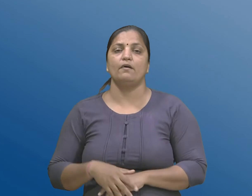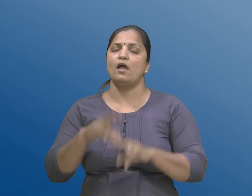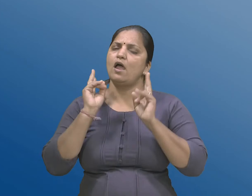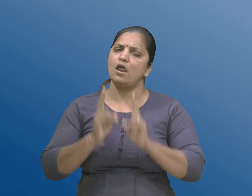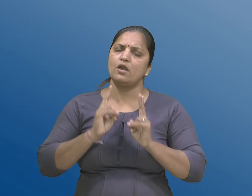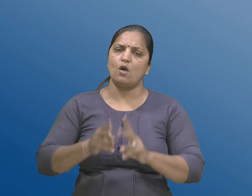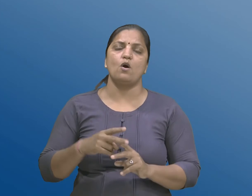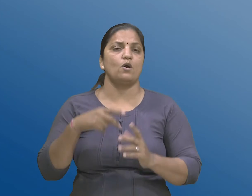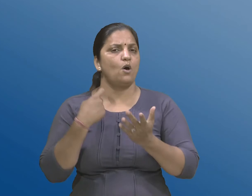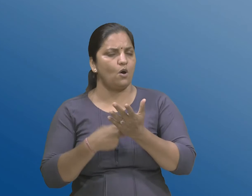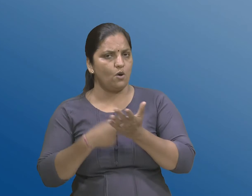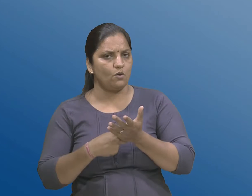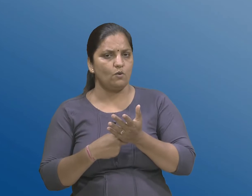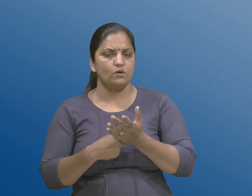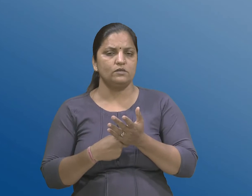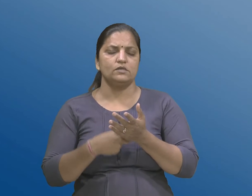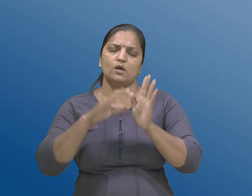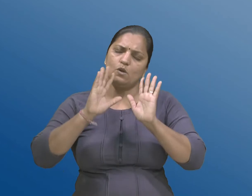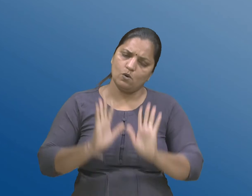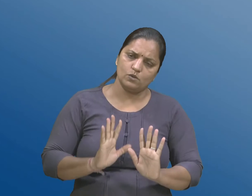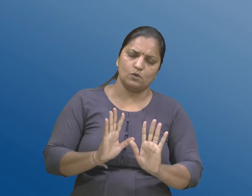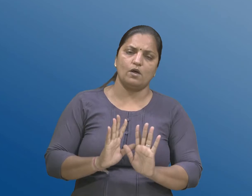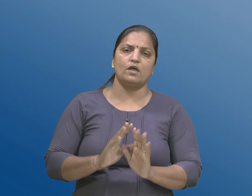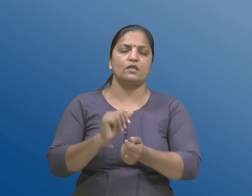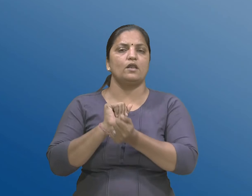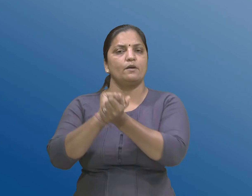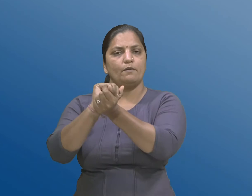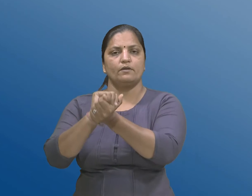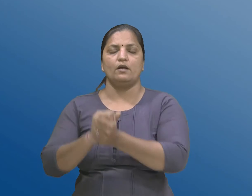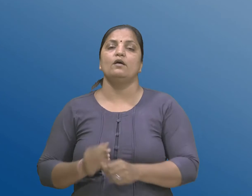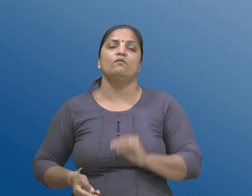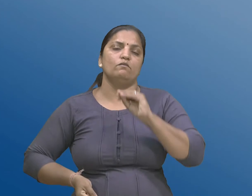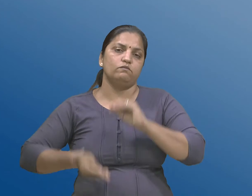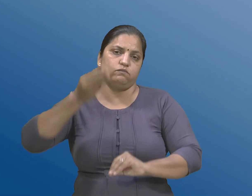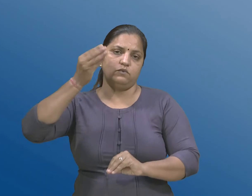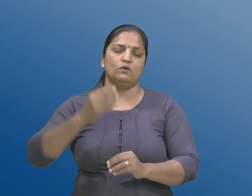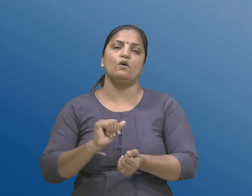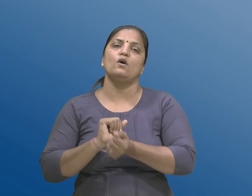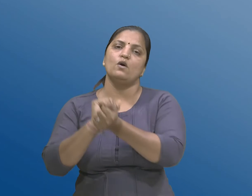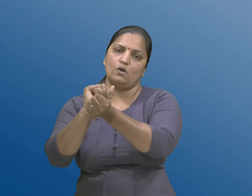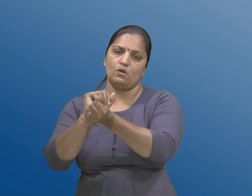अधिनियम हेठल अज सजापातर बन छे जे अधिक्तम मात्रामा सजानी जोगवाई करे छे